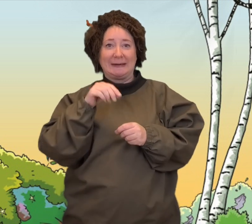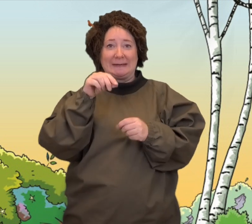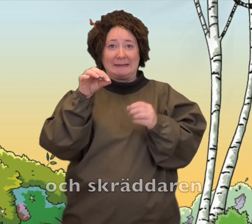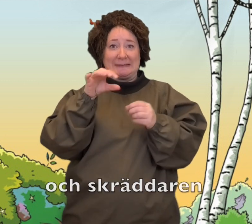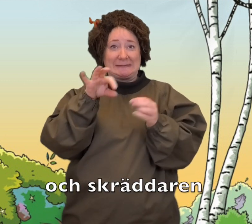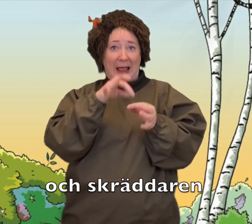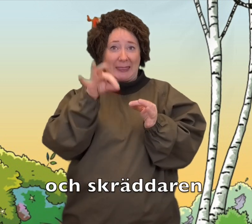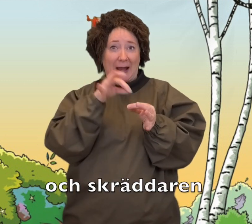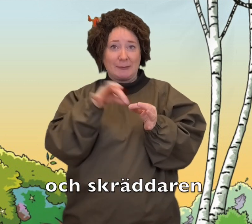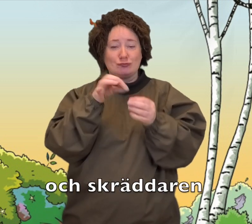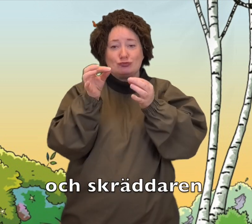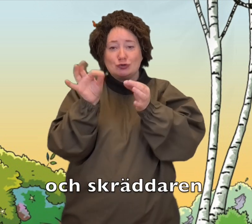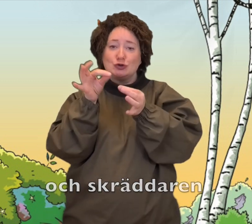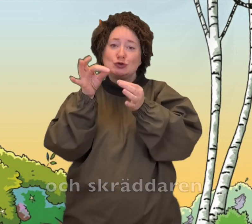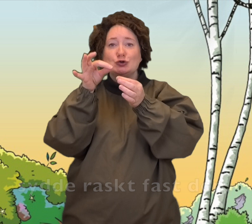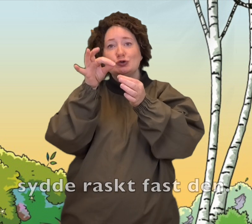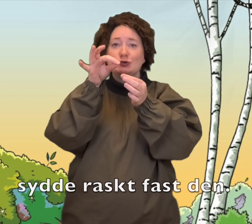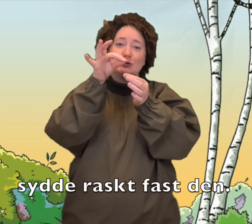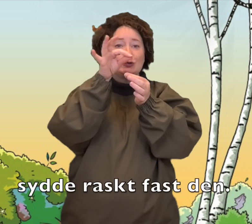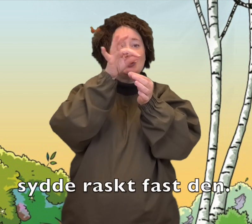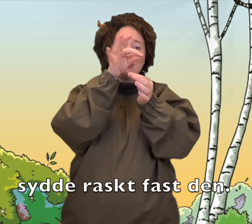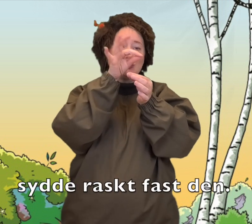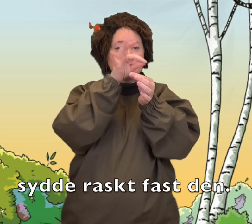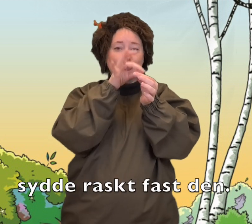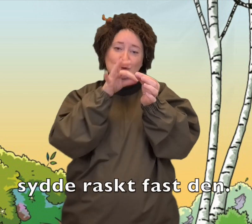Och skräddaren sydde raskt fast den.